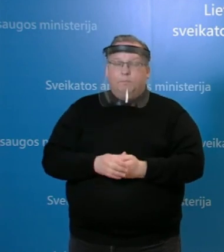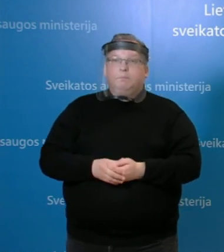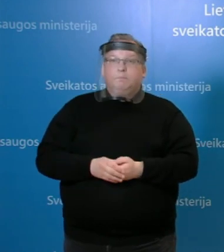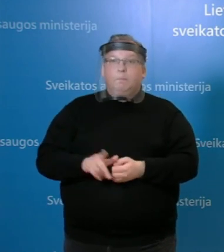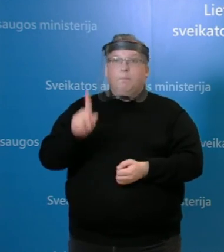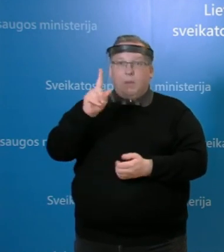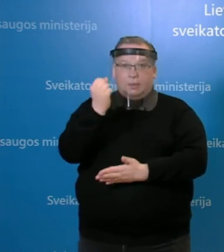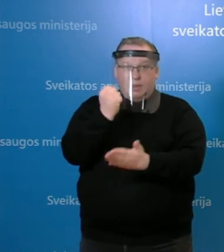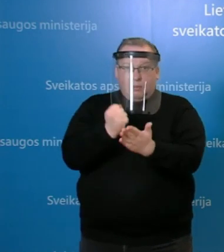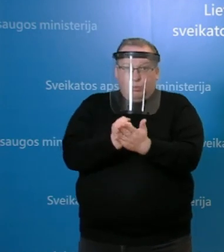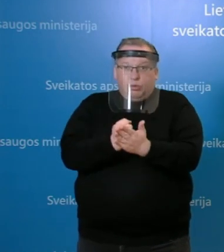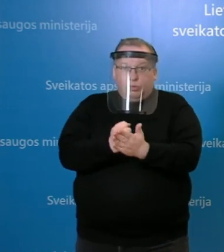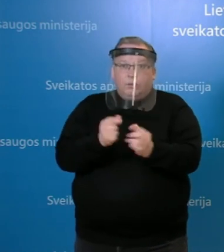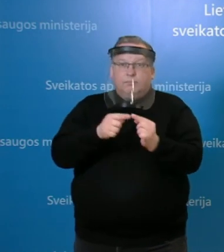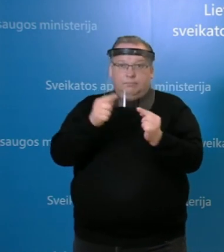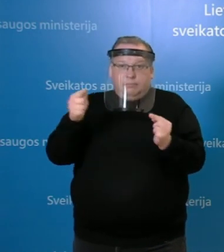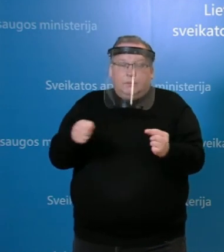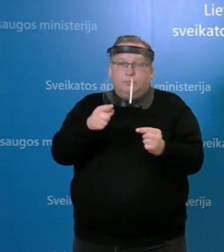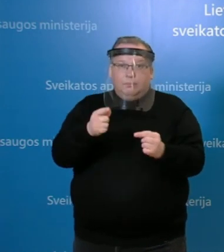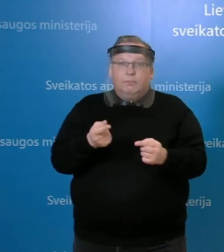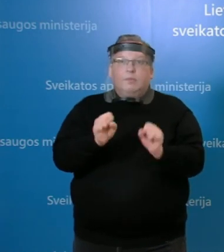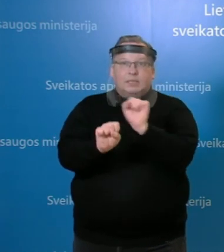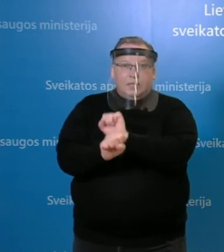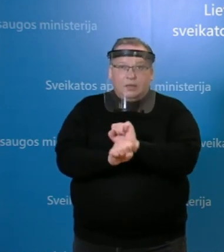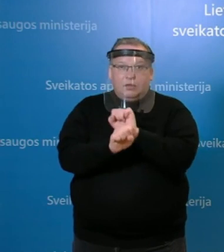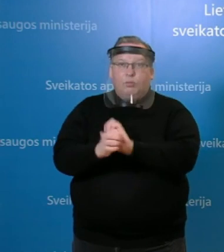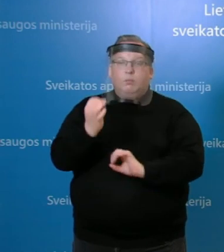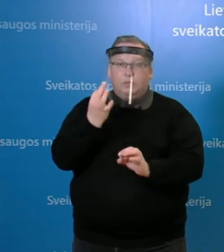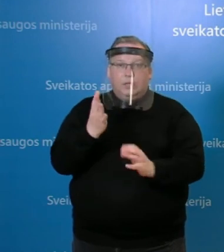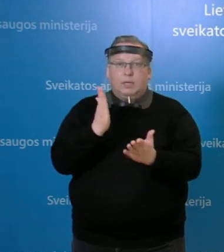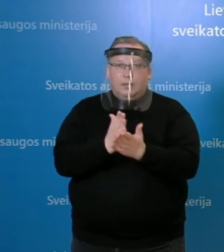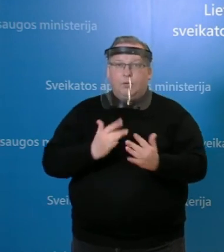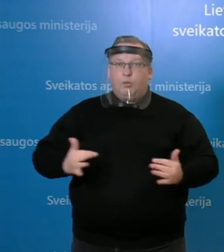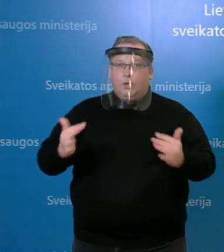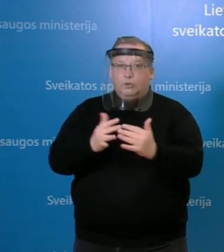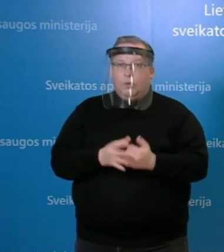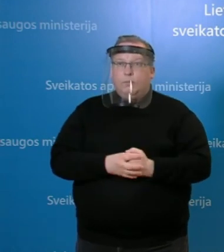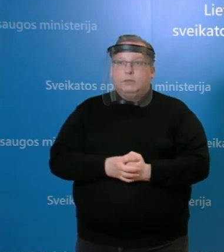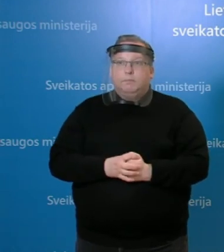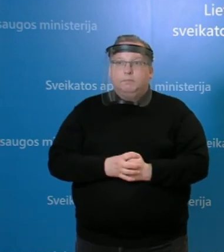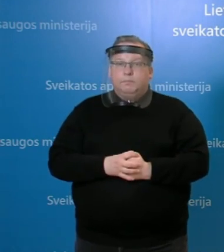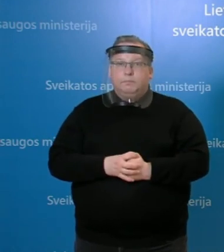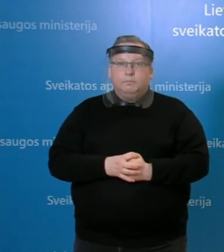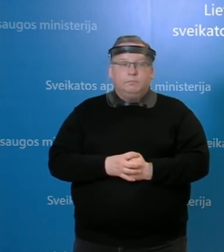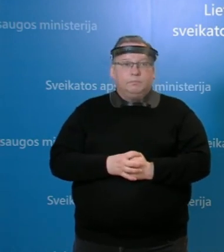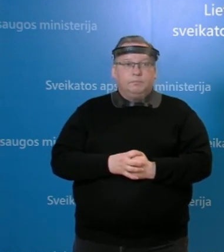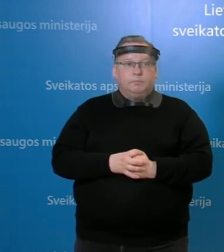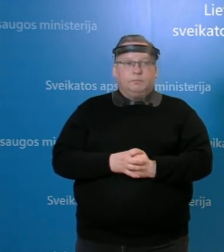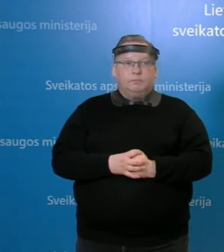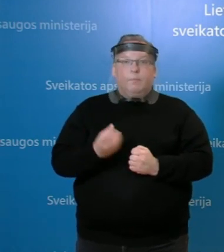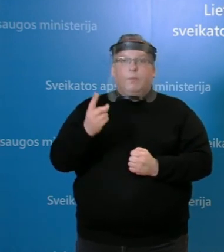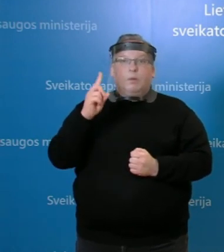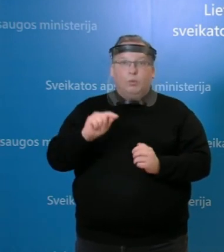darbuotojai periodinis ištyrimas šioje asmens veikatos priežiūros įsteigoje tikrai yra organizuojamas. Augustai, norėsite